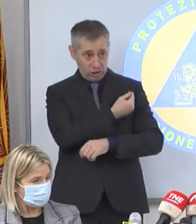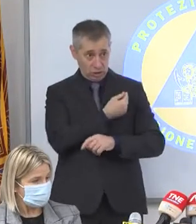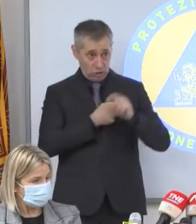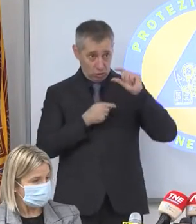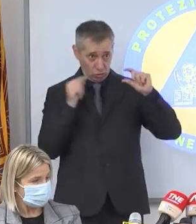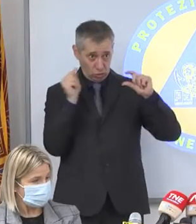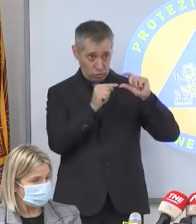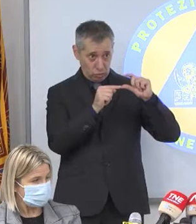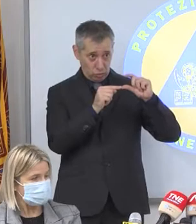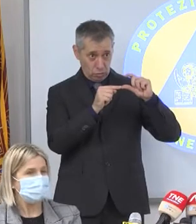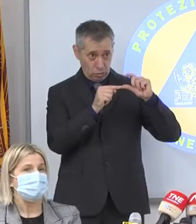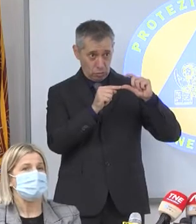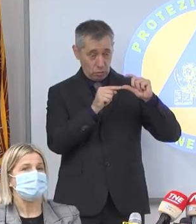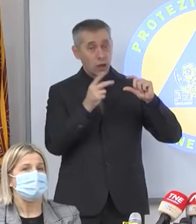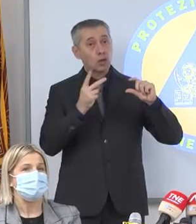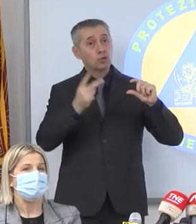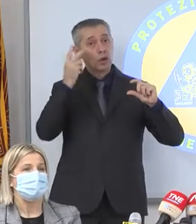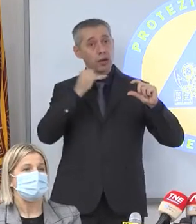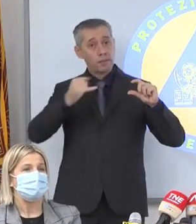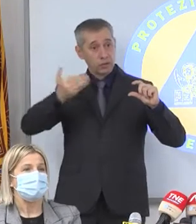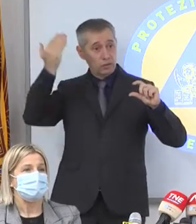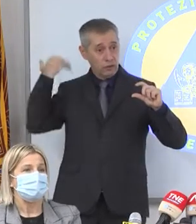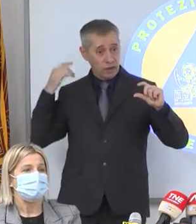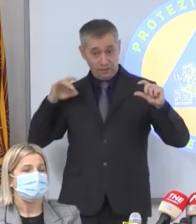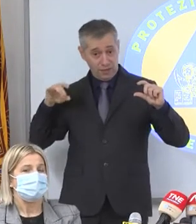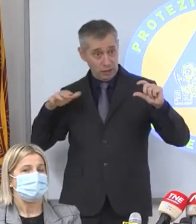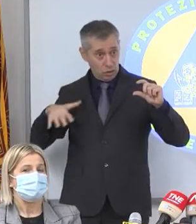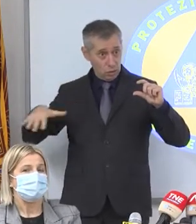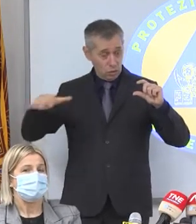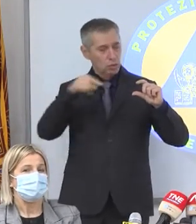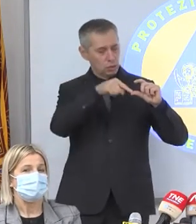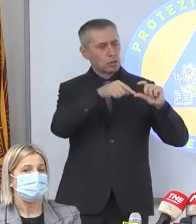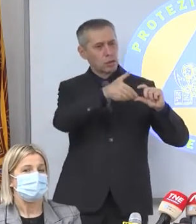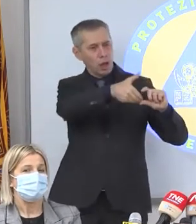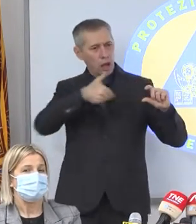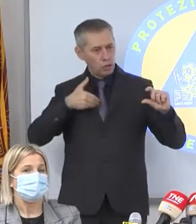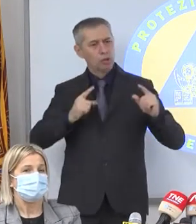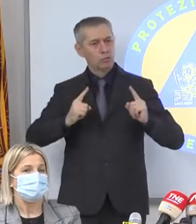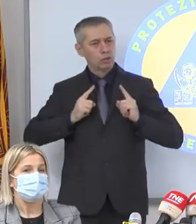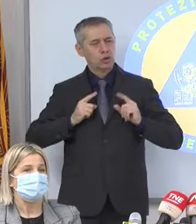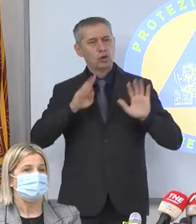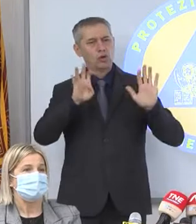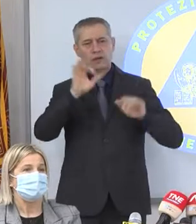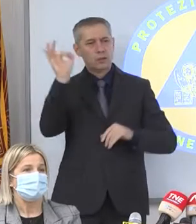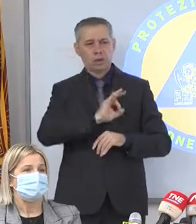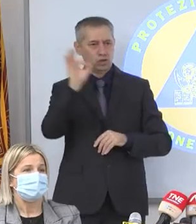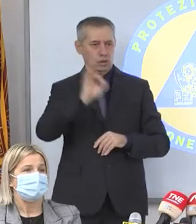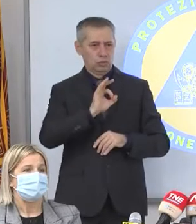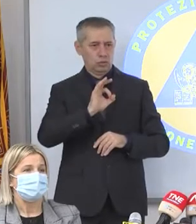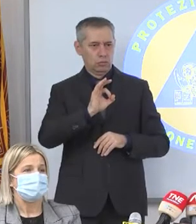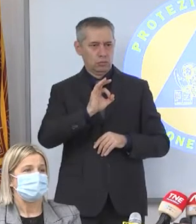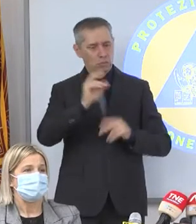su un virus che circolava due anni e mezzo fa, ha ancora la capacità di proteggerci nel 90% dell'evento grave.